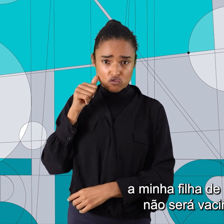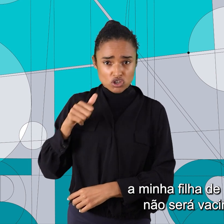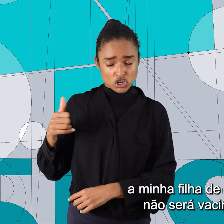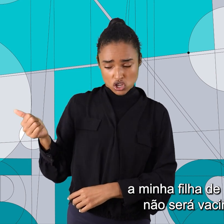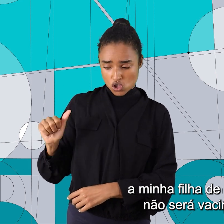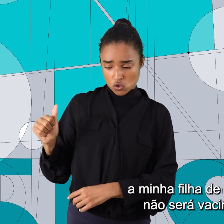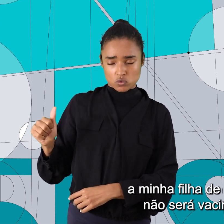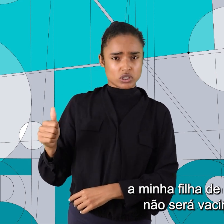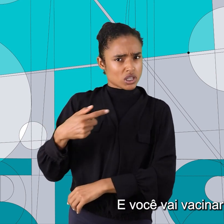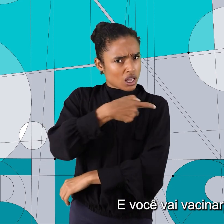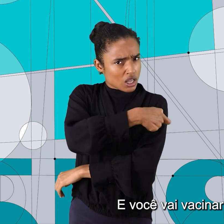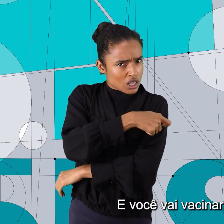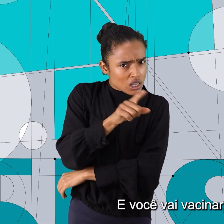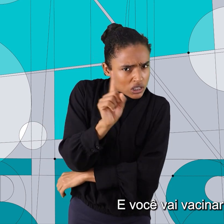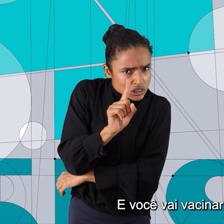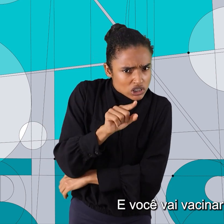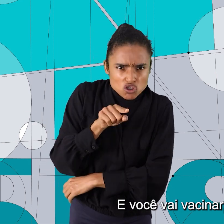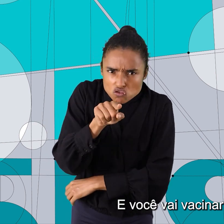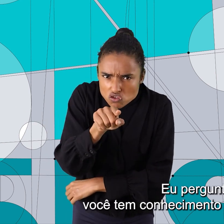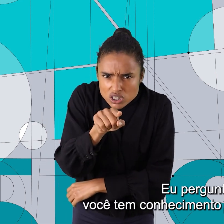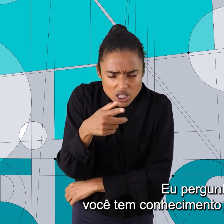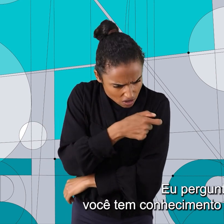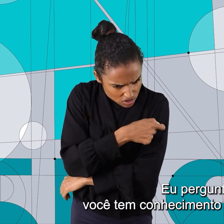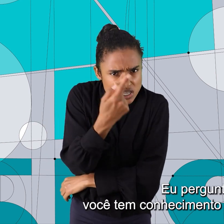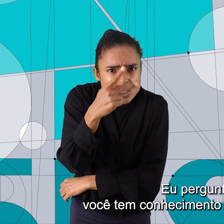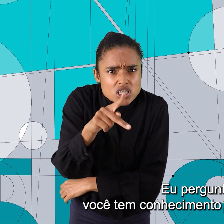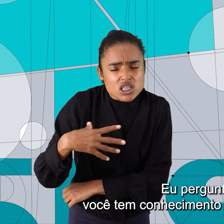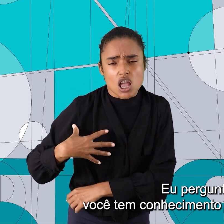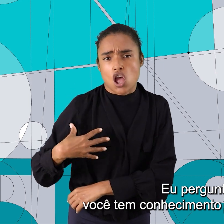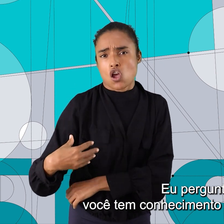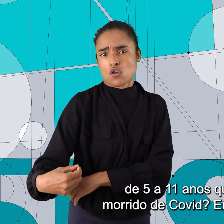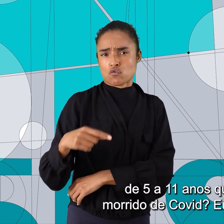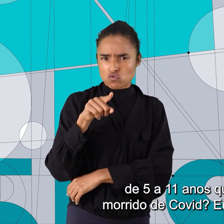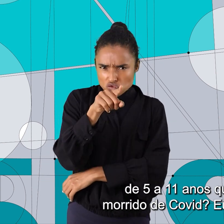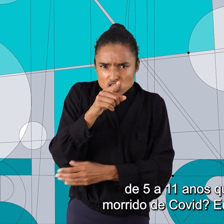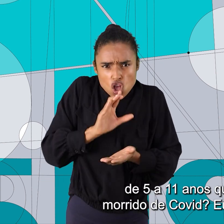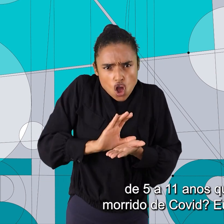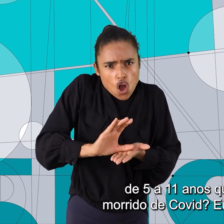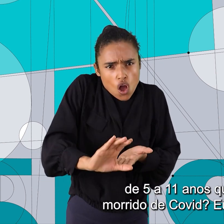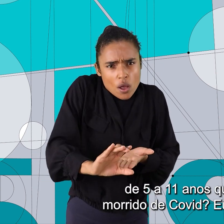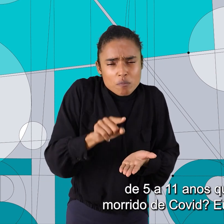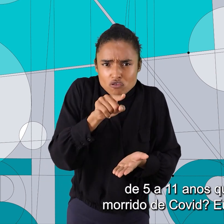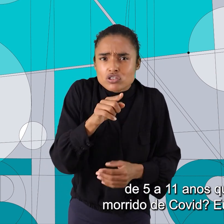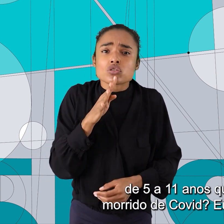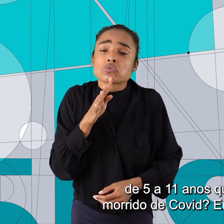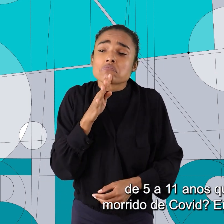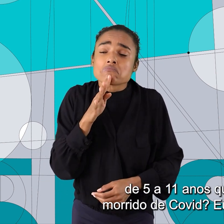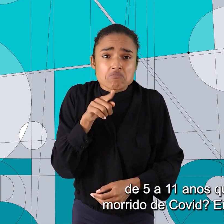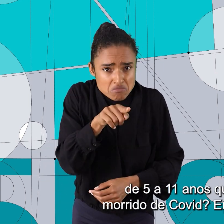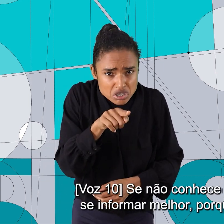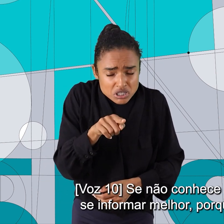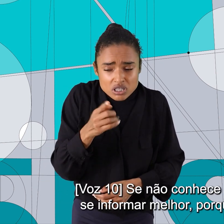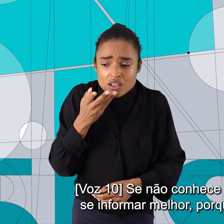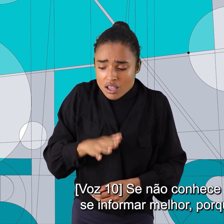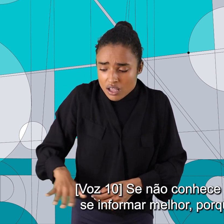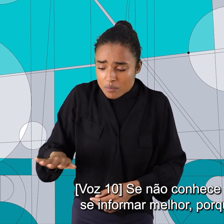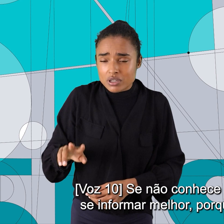não será vacinar e você vai vacinar teu filho? Eu pergunto, você tem conhecimento de uma criança de 5 a 11 anos que tenha morrido de COVID? Eu não tenho.